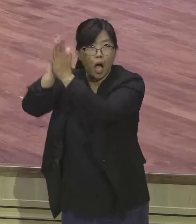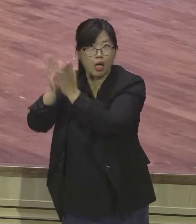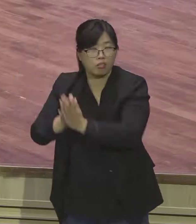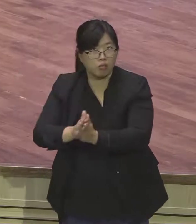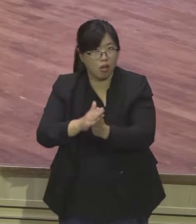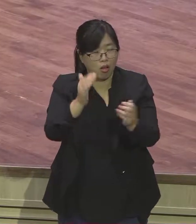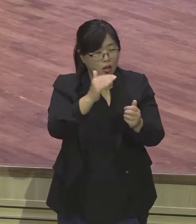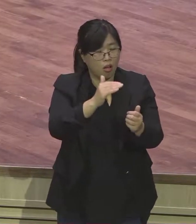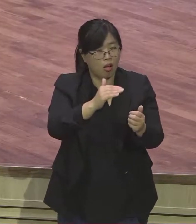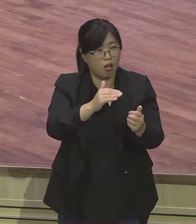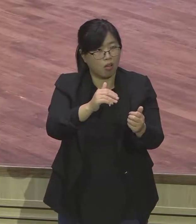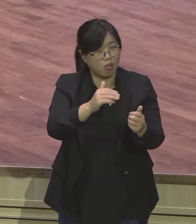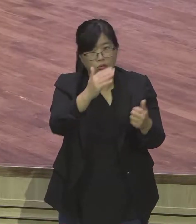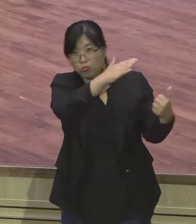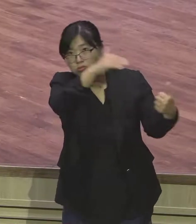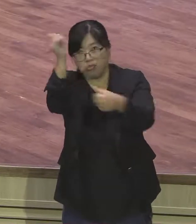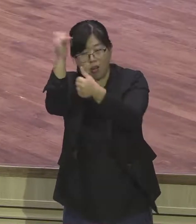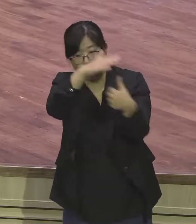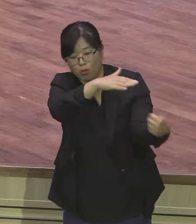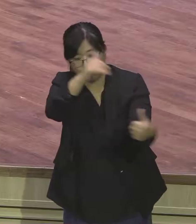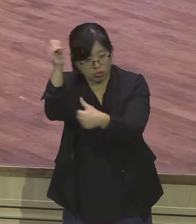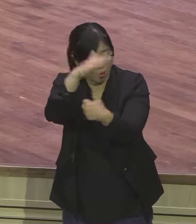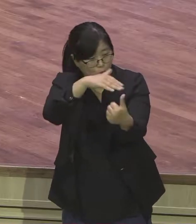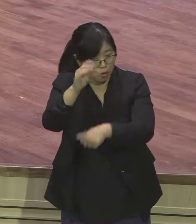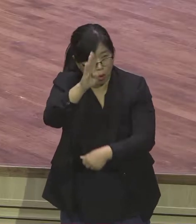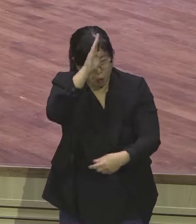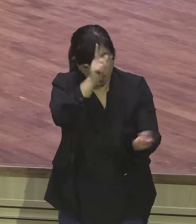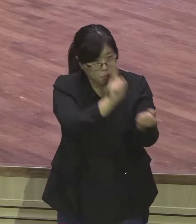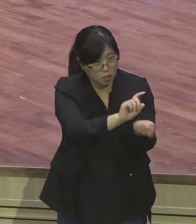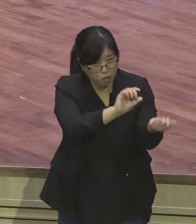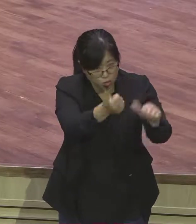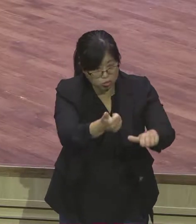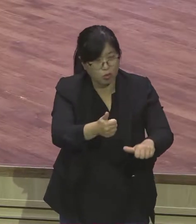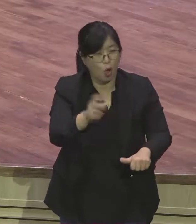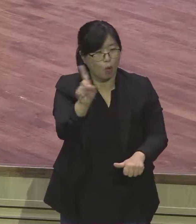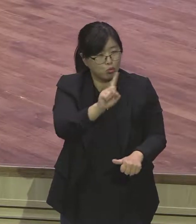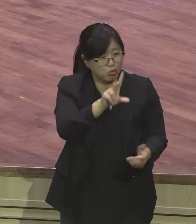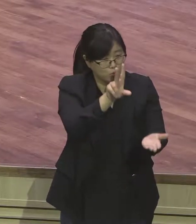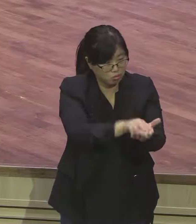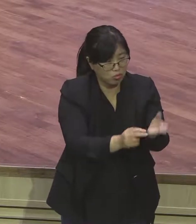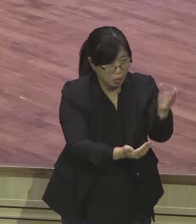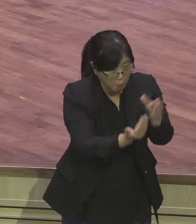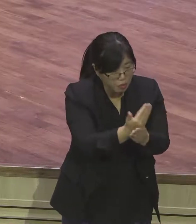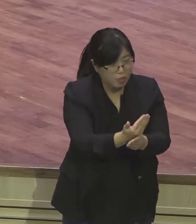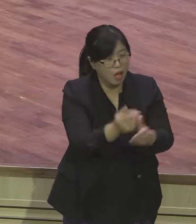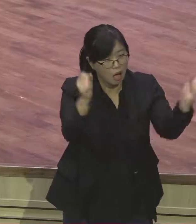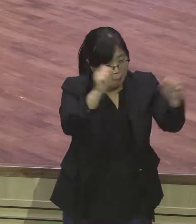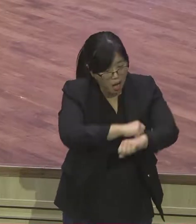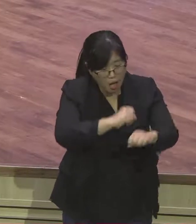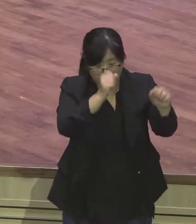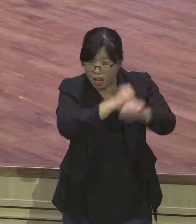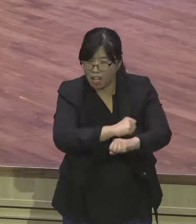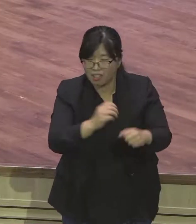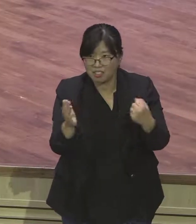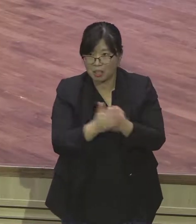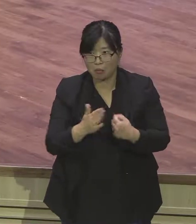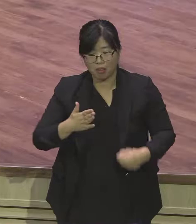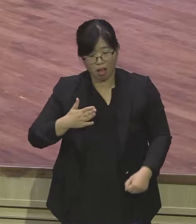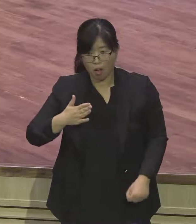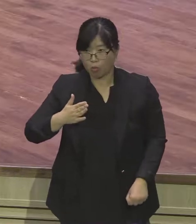하나님을 하나님의 절대 죽음 믿음 그리대요 하나님 알아서 그건 뭐 사람인데 뭐 눈치 박아 하면서 하면서